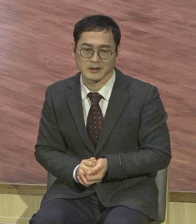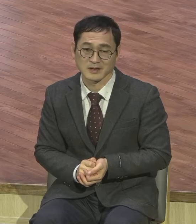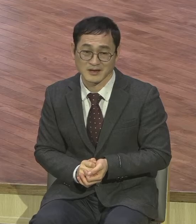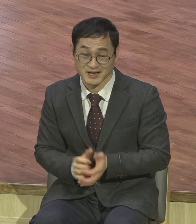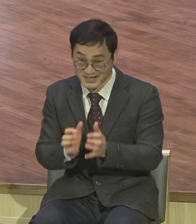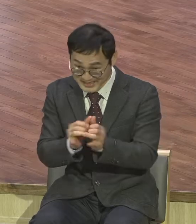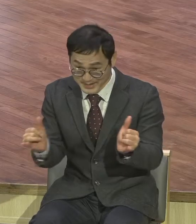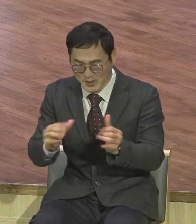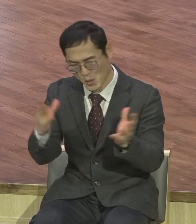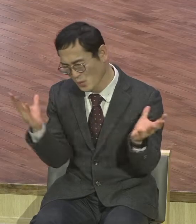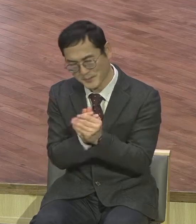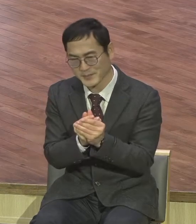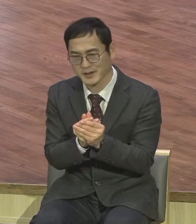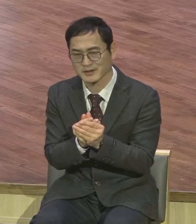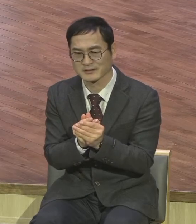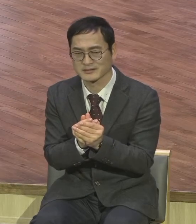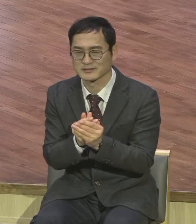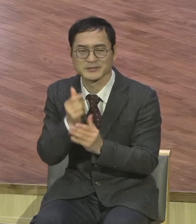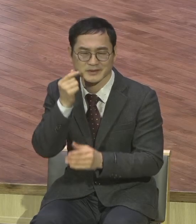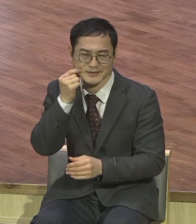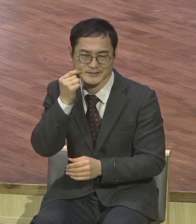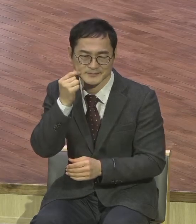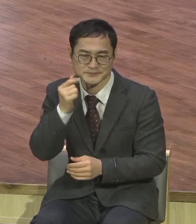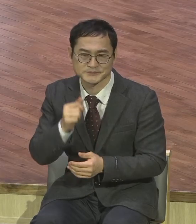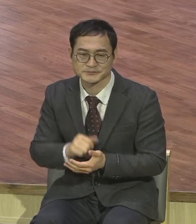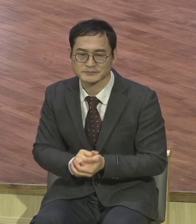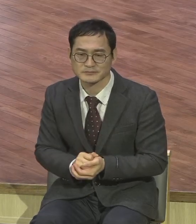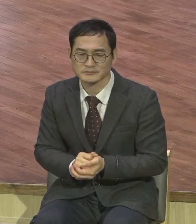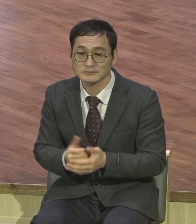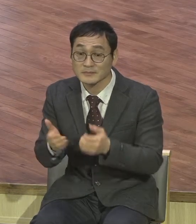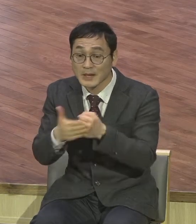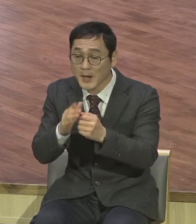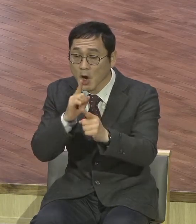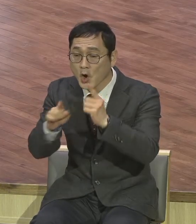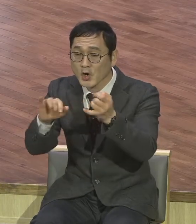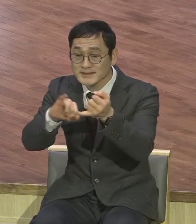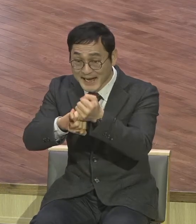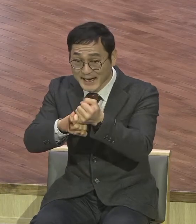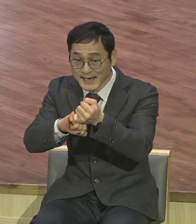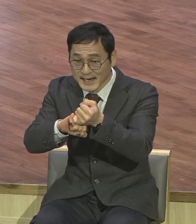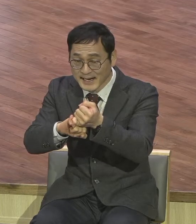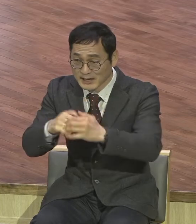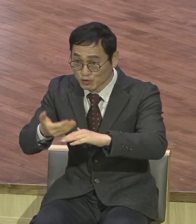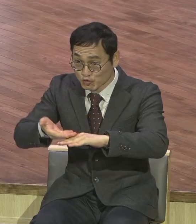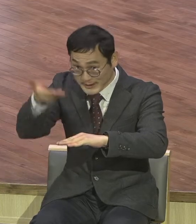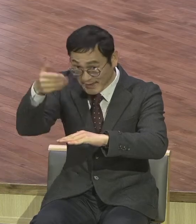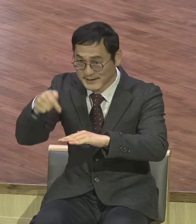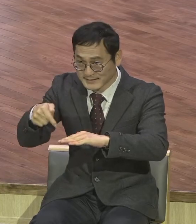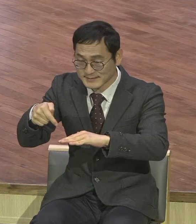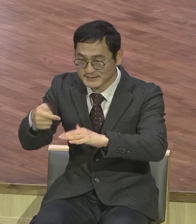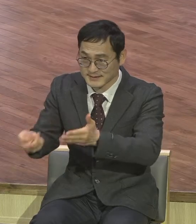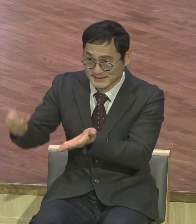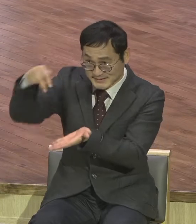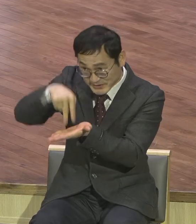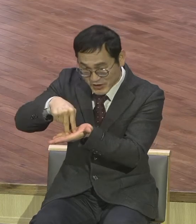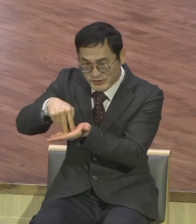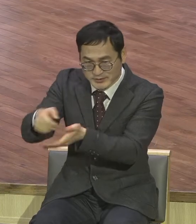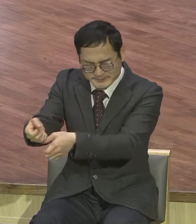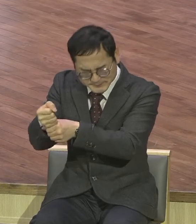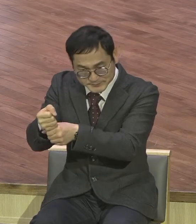그렇기 때문에 분명한 언약 위에 서 있다. 언약 위에 서 있다. 반식 위에 서 있다.